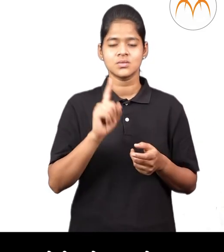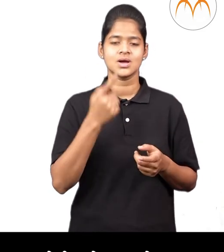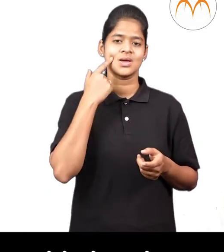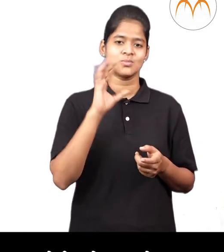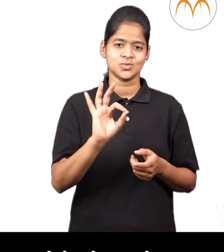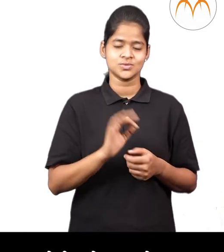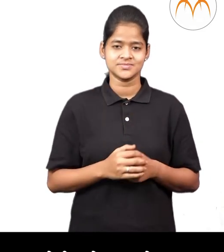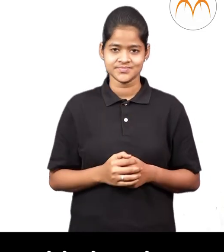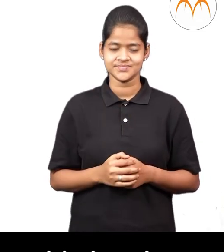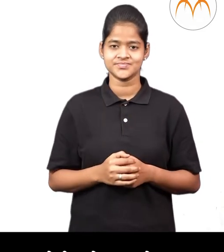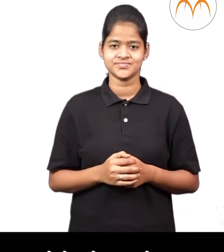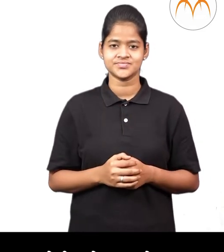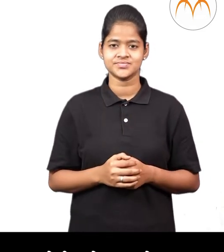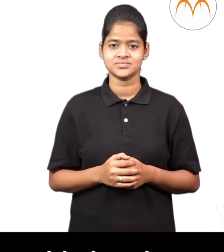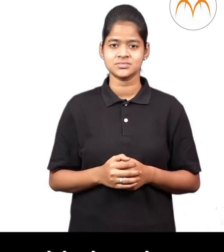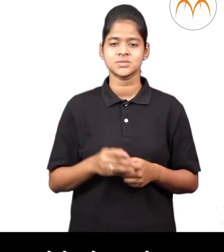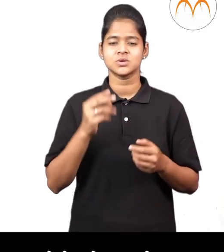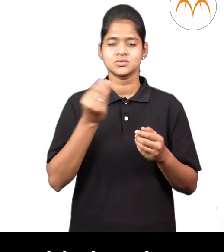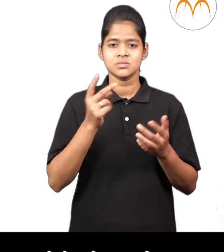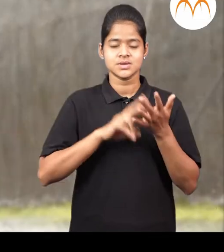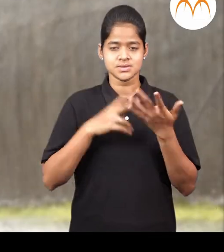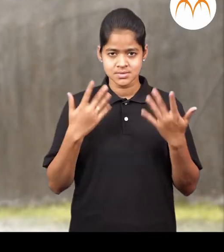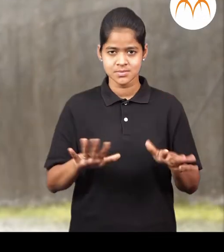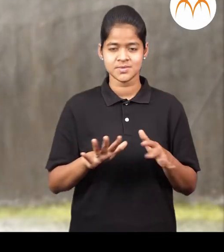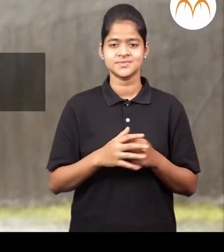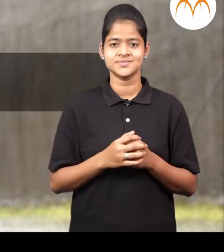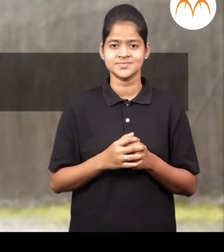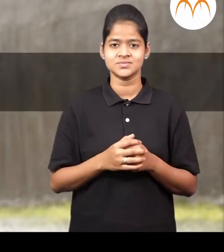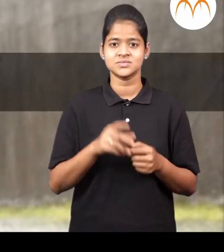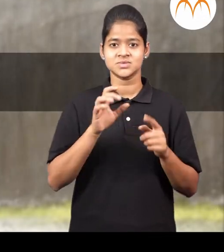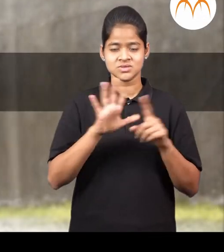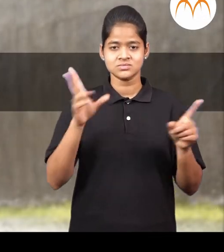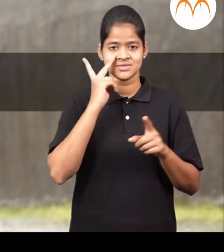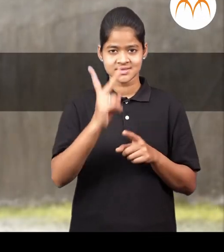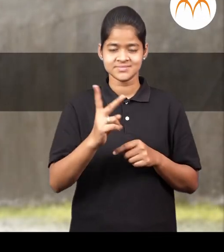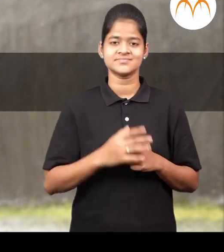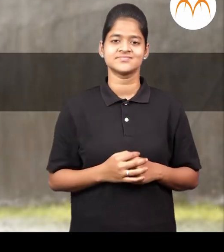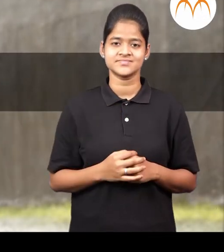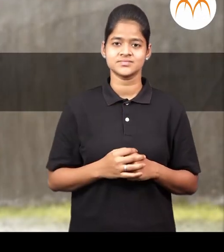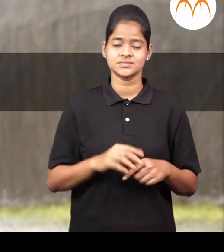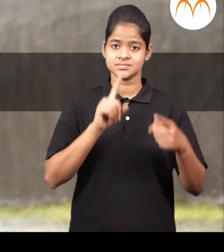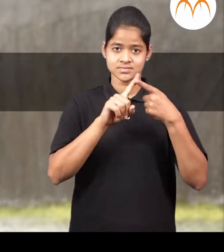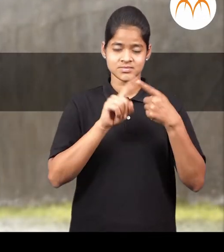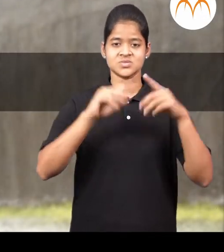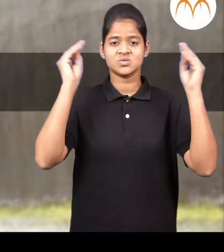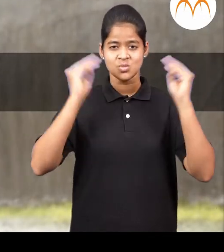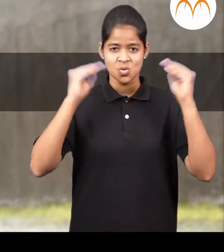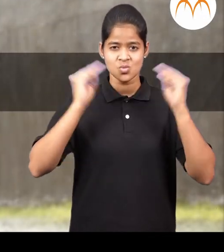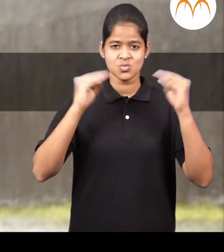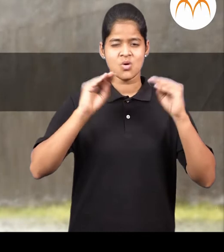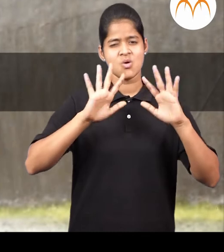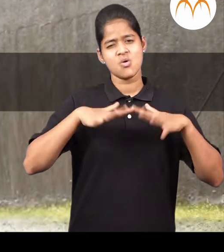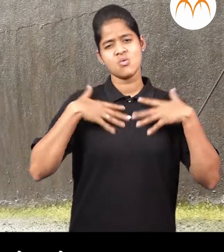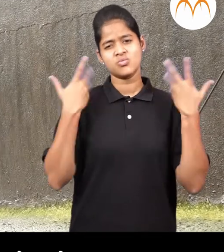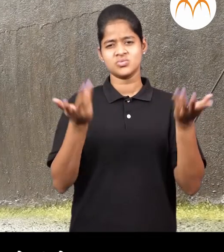पड़ताईल ते पाहावे कही नैसर्गीक आपत्ती एक, आउकली